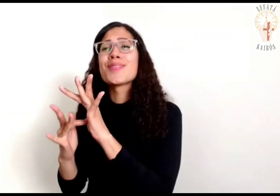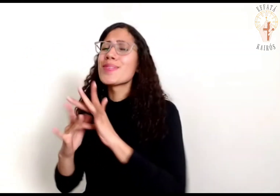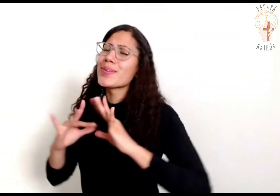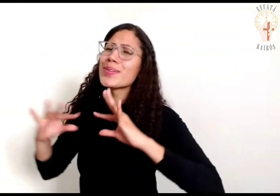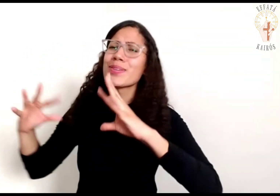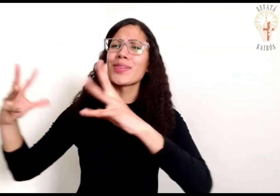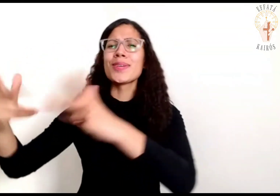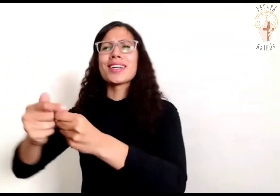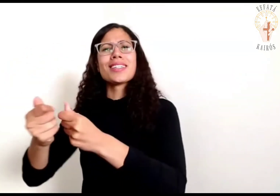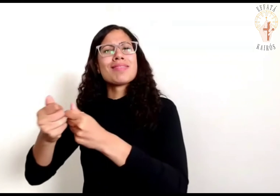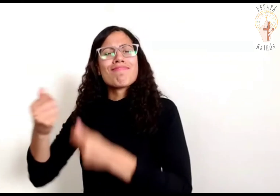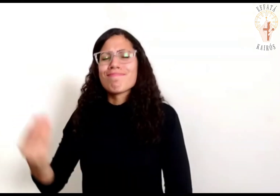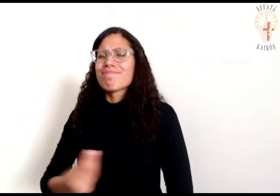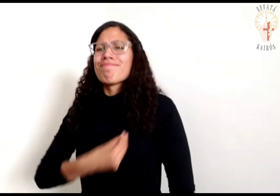todos reviverão